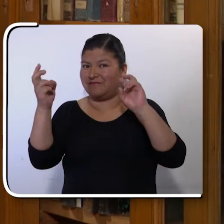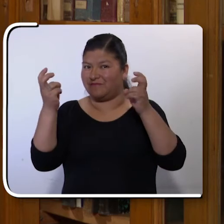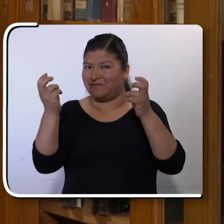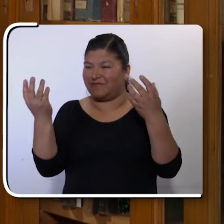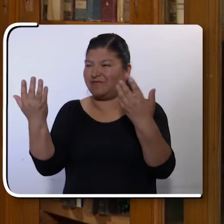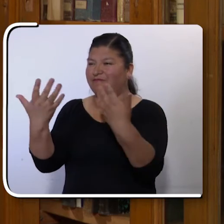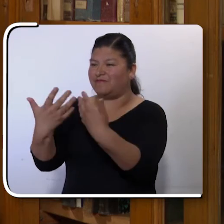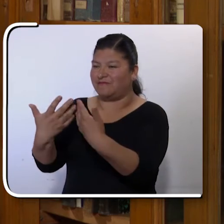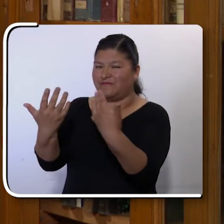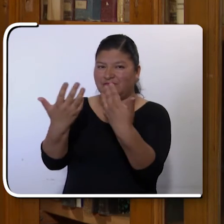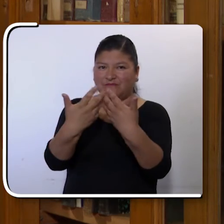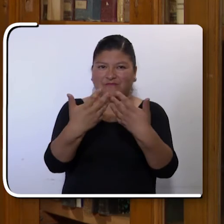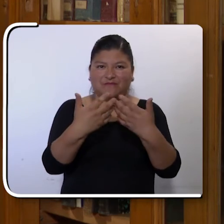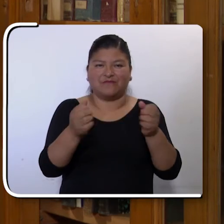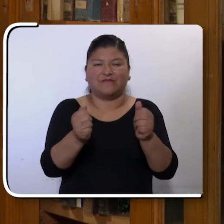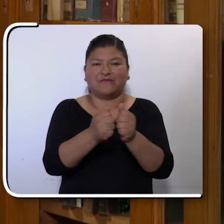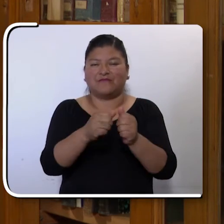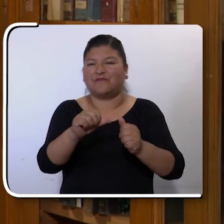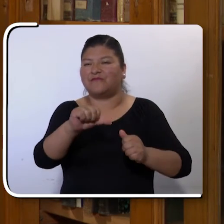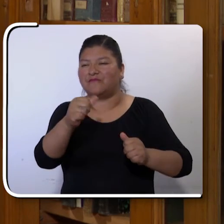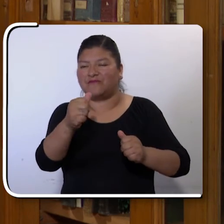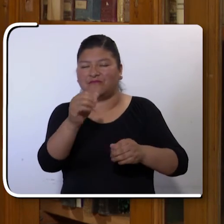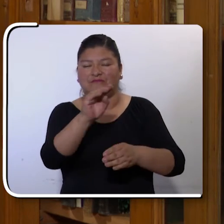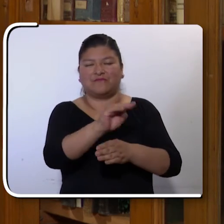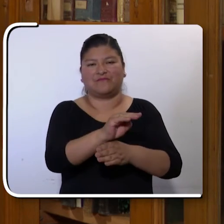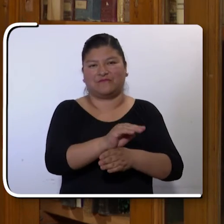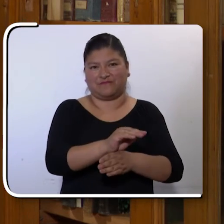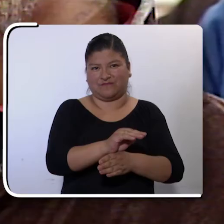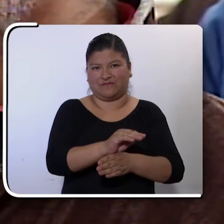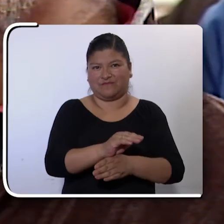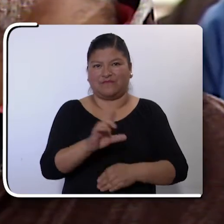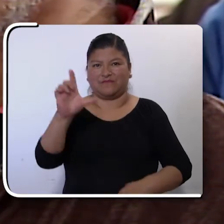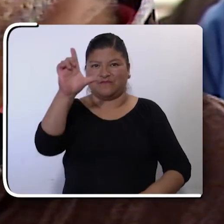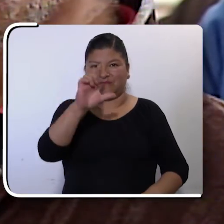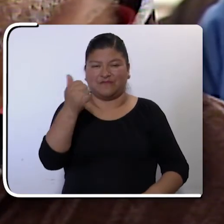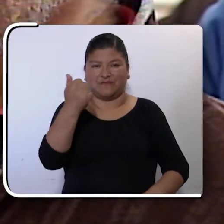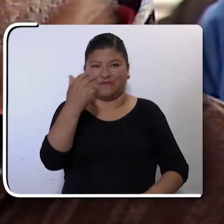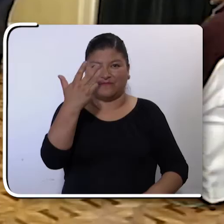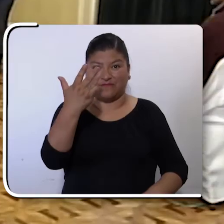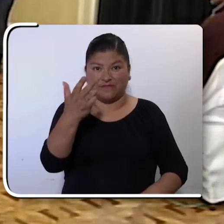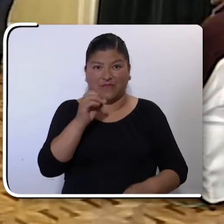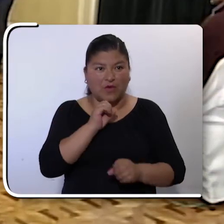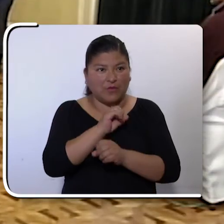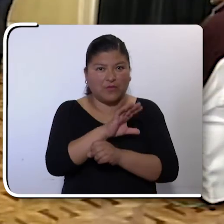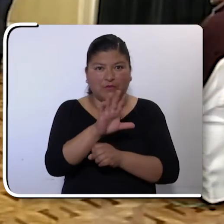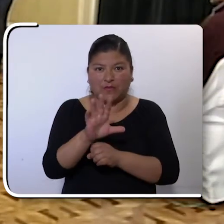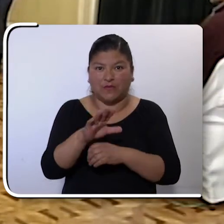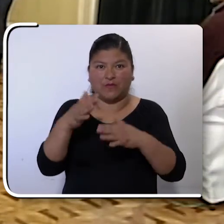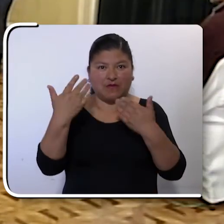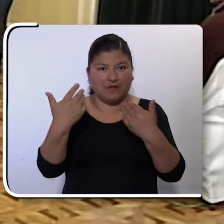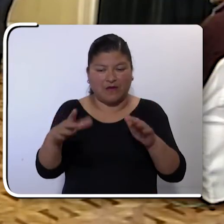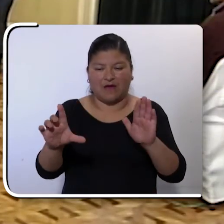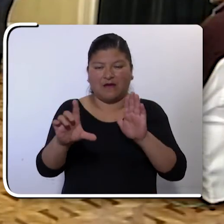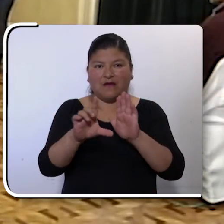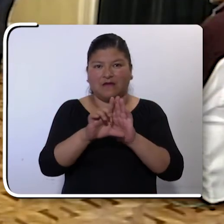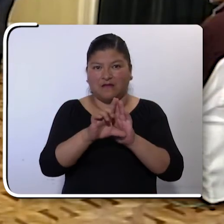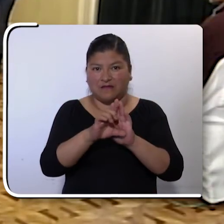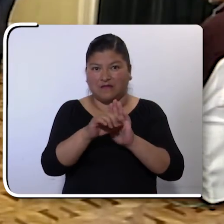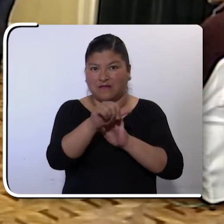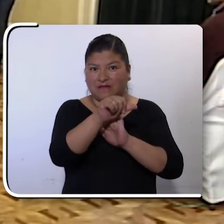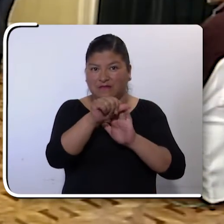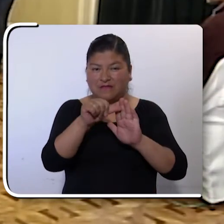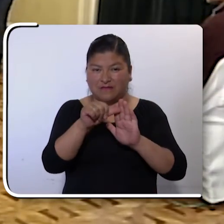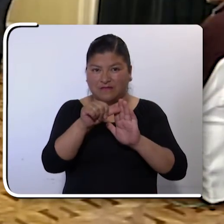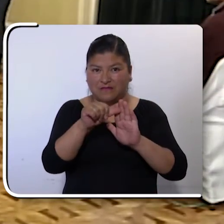es articular acciones conjuntamente con todos los demás ministerios. El lunes 13 se anunció la incorporación del artículo 50